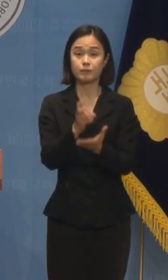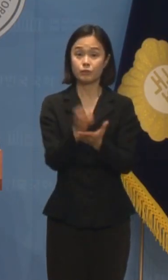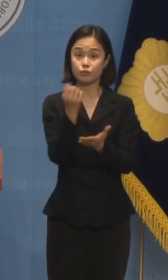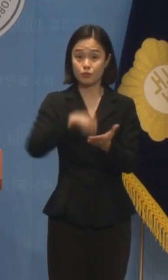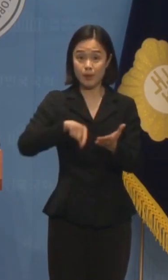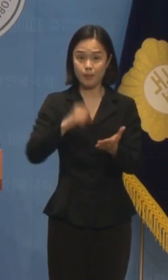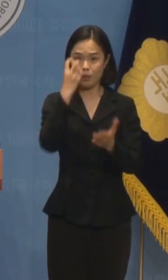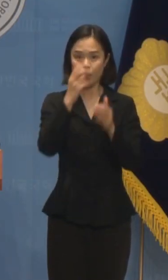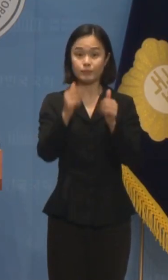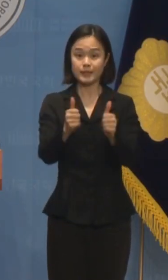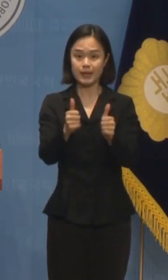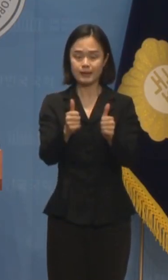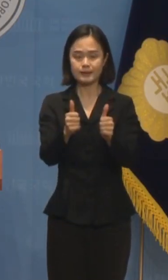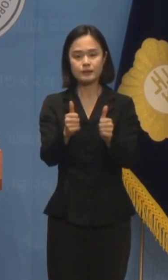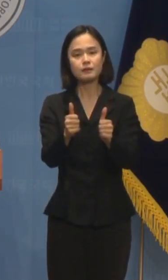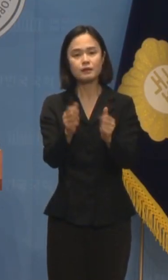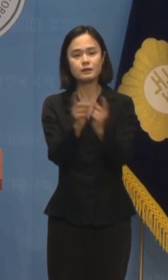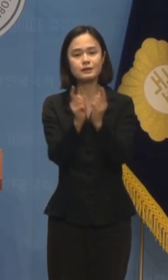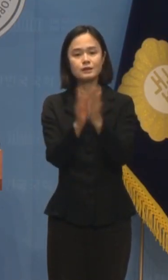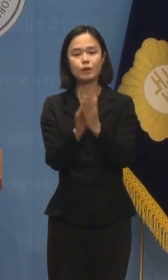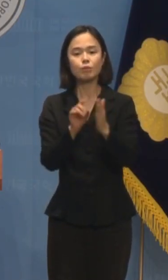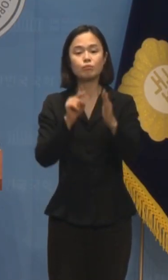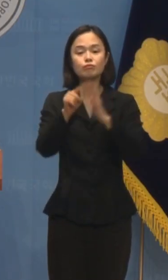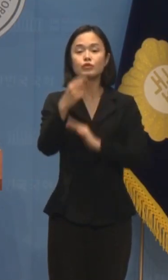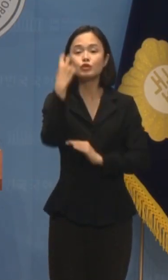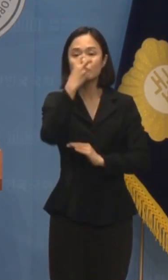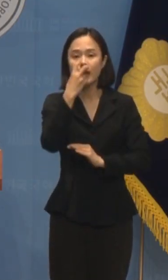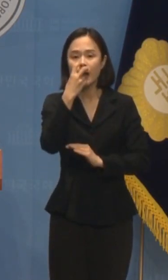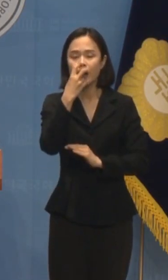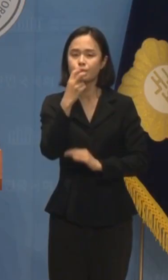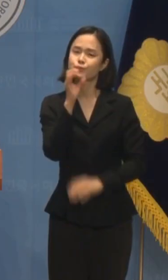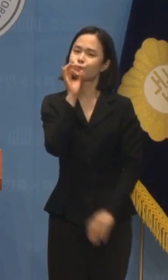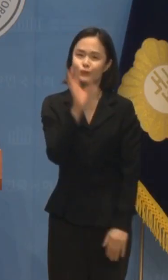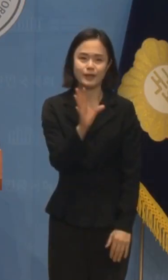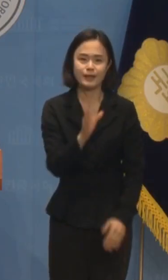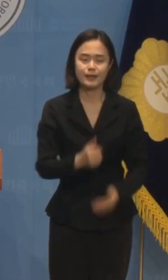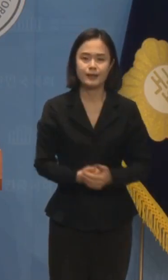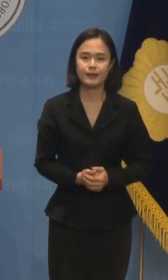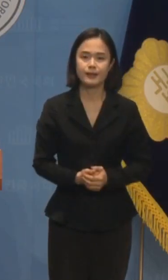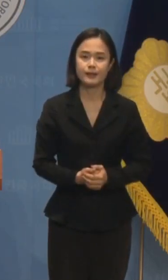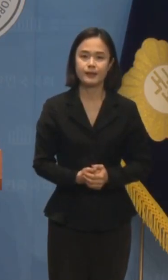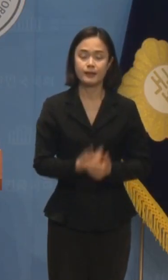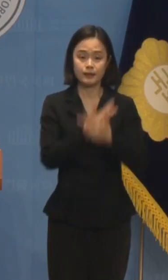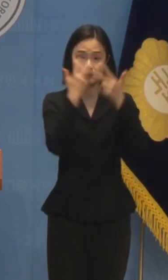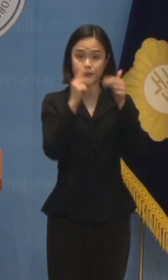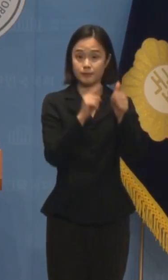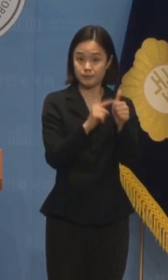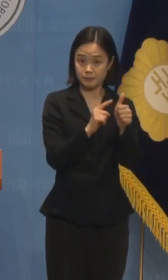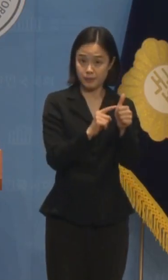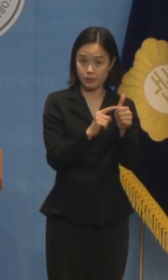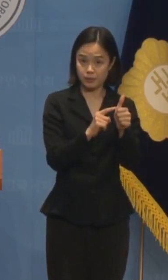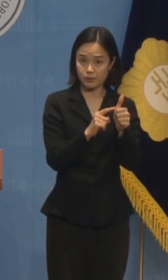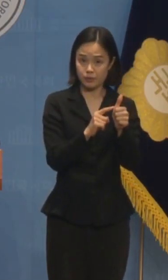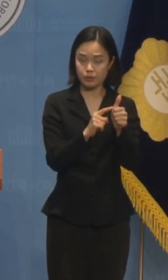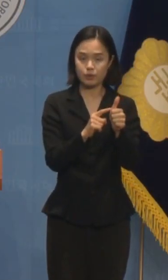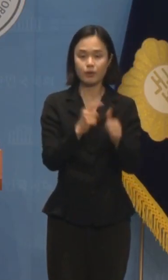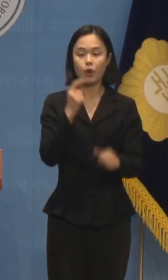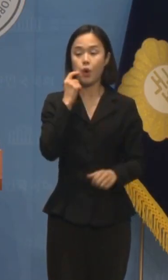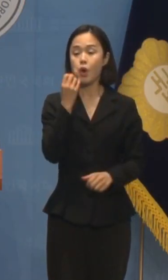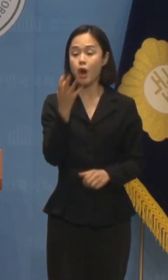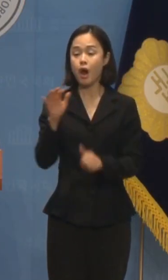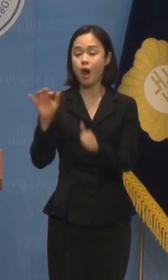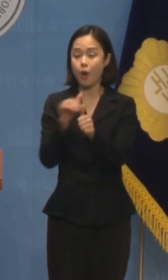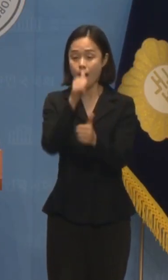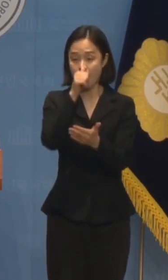직접 수사 대상 범죄가 아닌 것입니다. 지난 이재명 대표 우중교사 사건 1심 선고에서도 이와